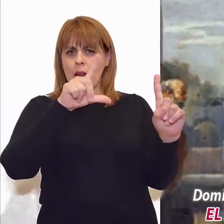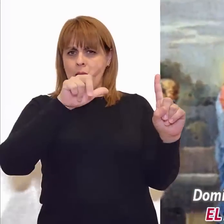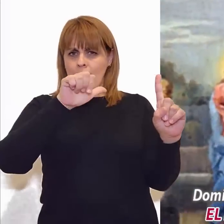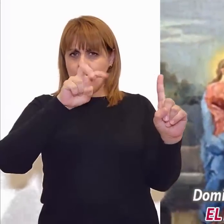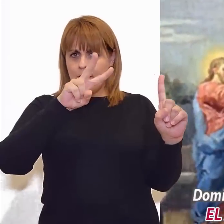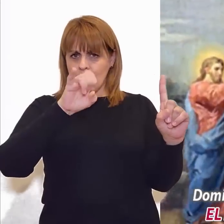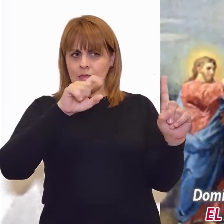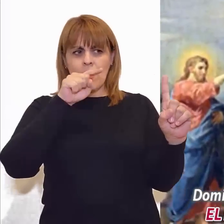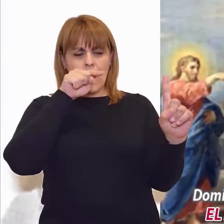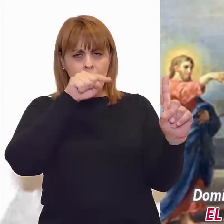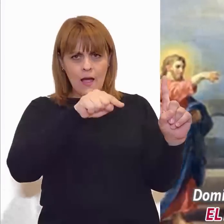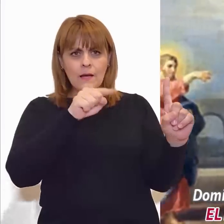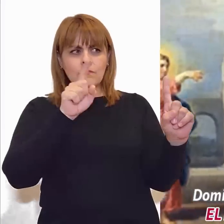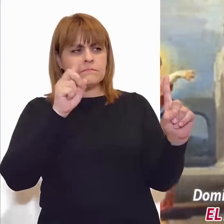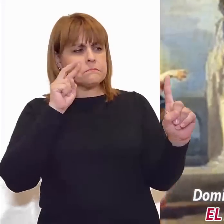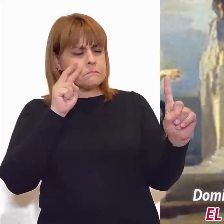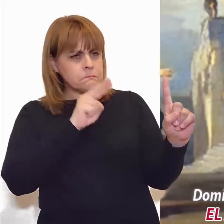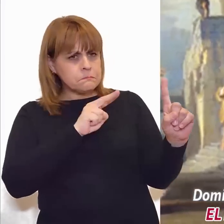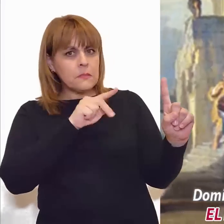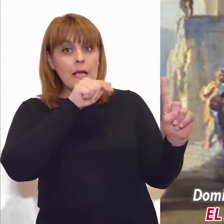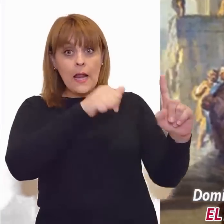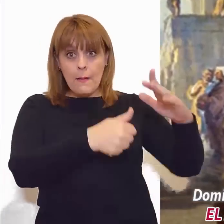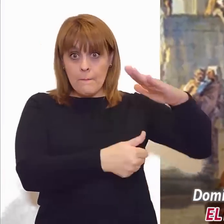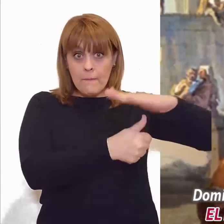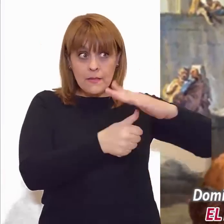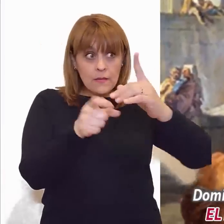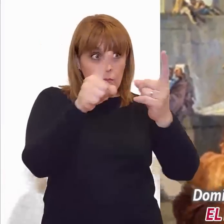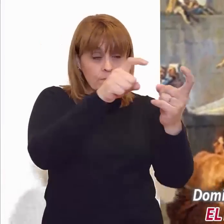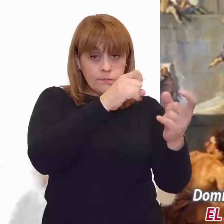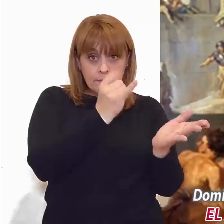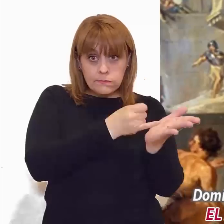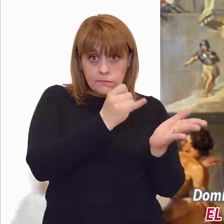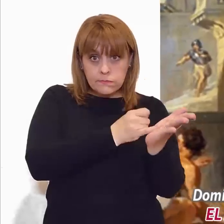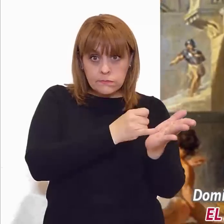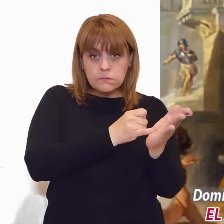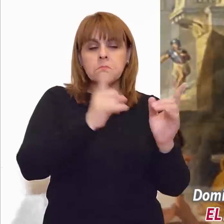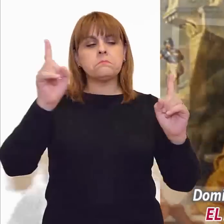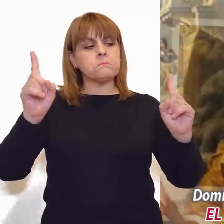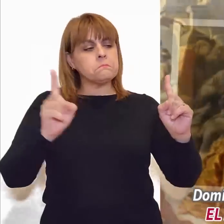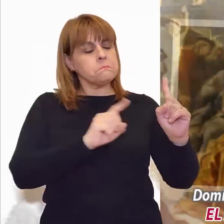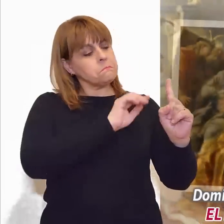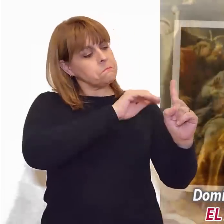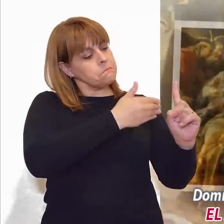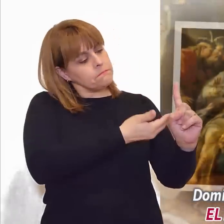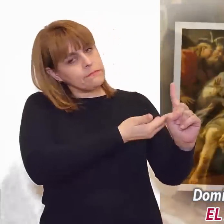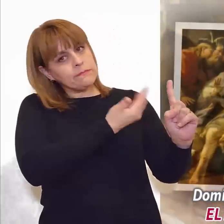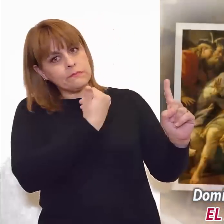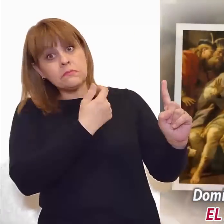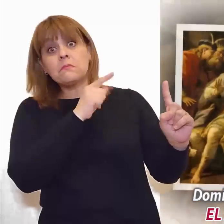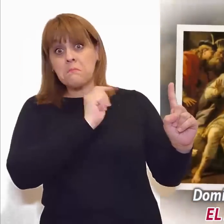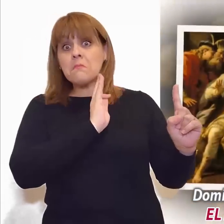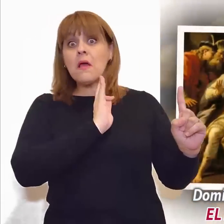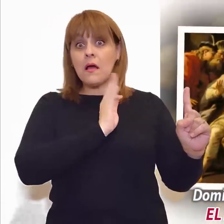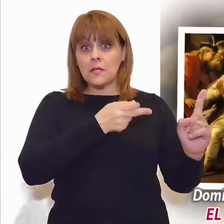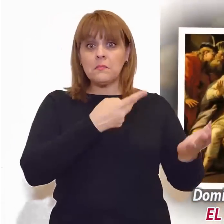le dijo, Sígueme. Él se levantó y lo siguió. Después, cuando estaba a la mesa en casa de